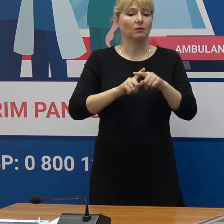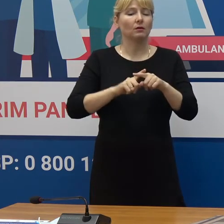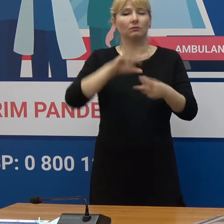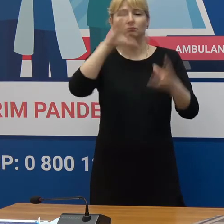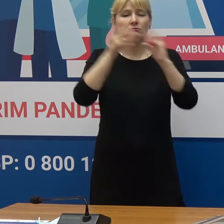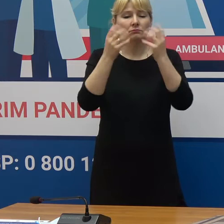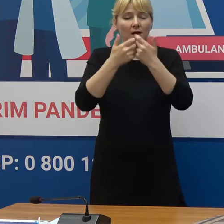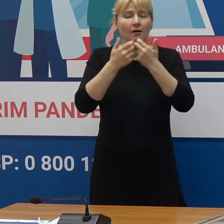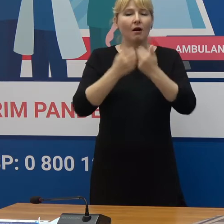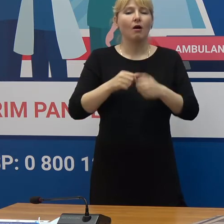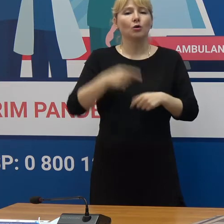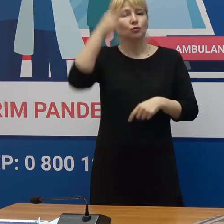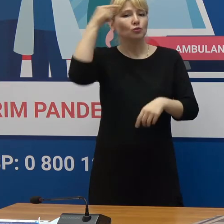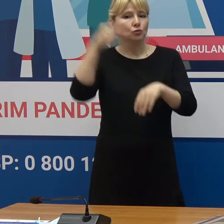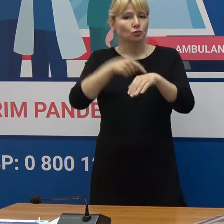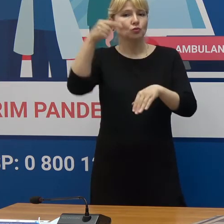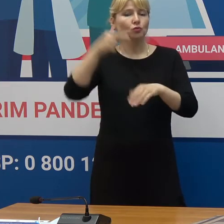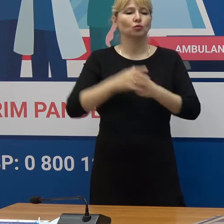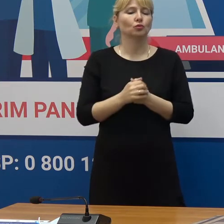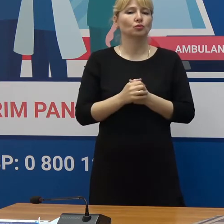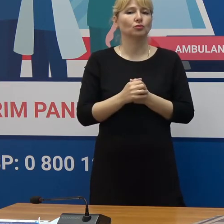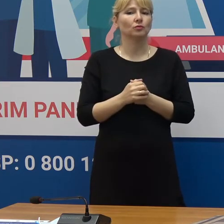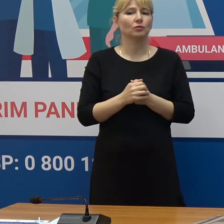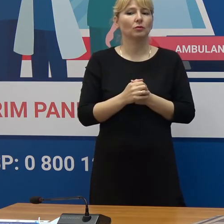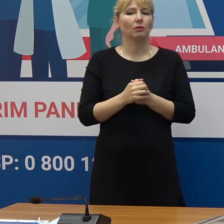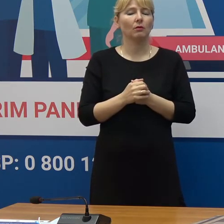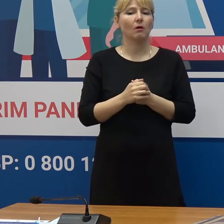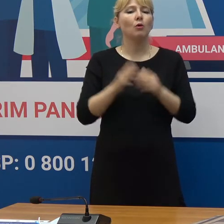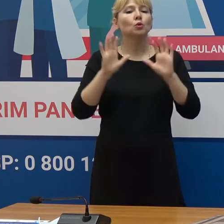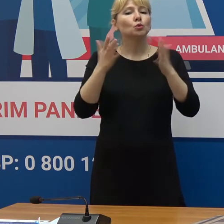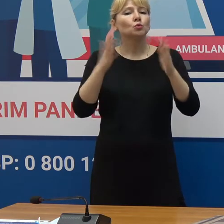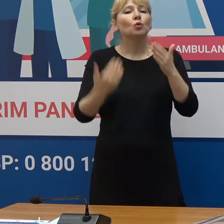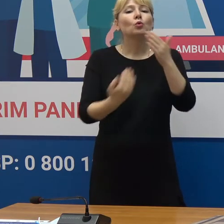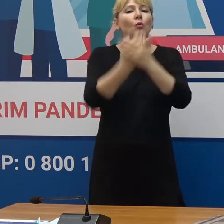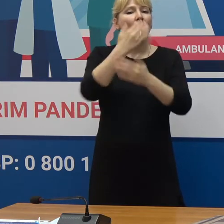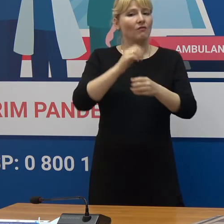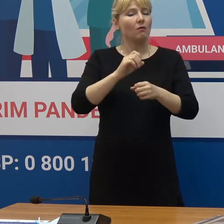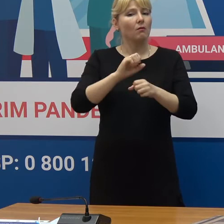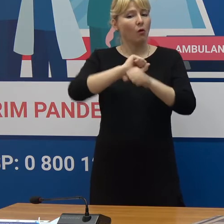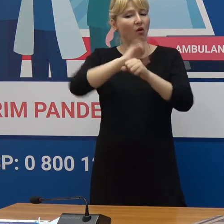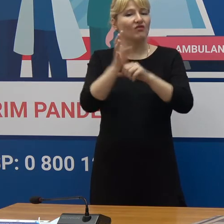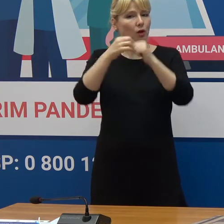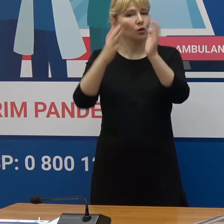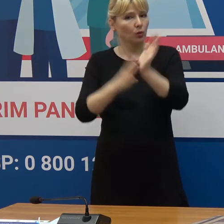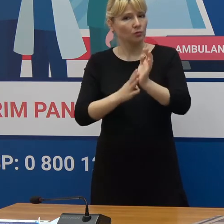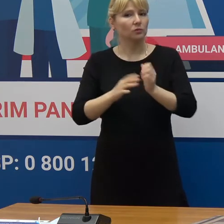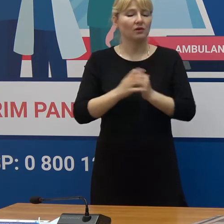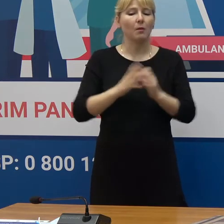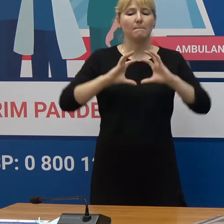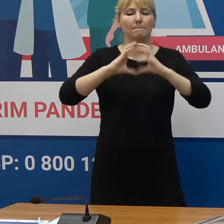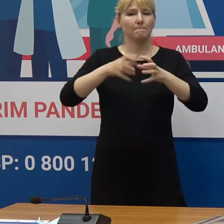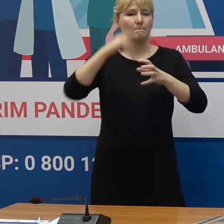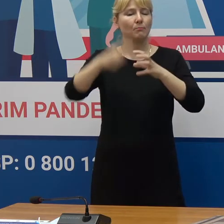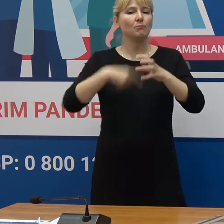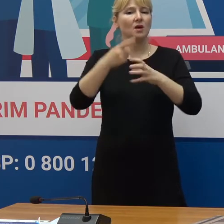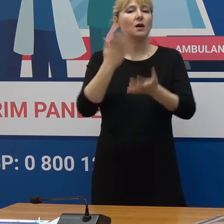reflectat și asupra dinamicii asupra cazurilor noi de infectare cu COVID-19 la nivel global